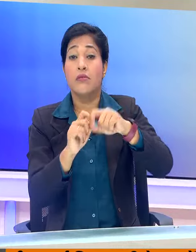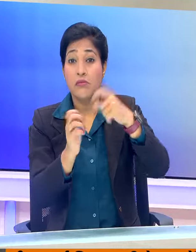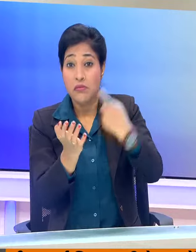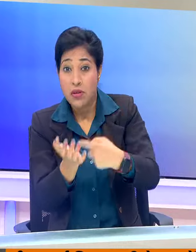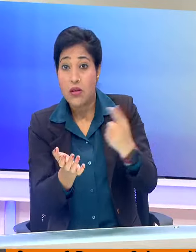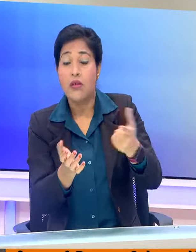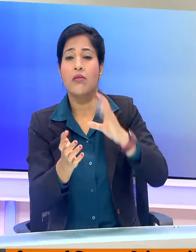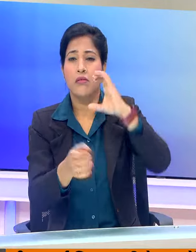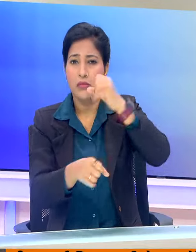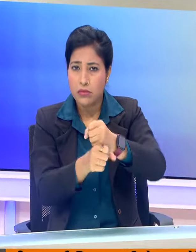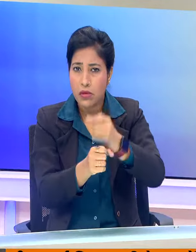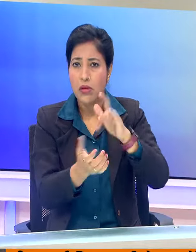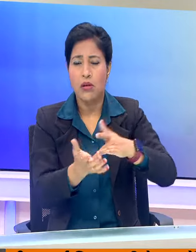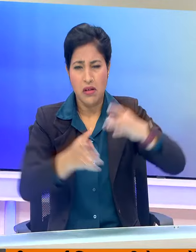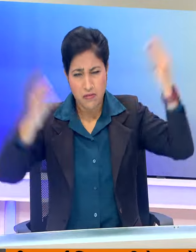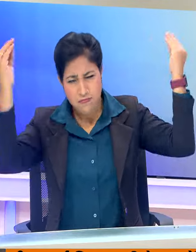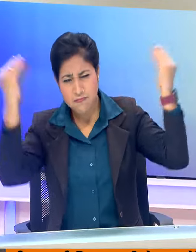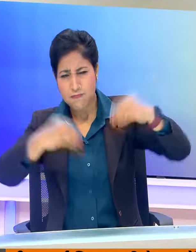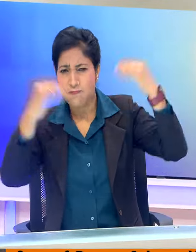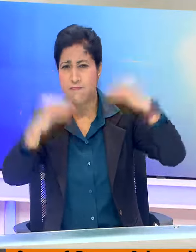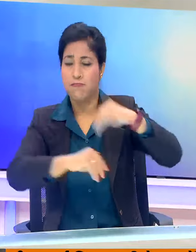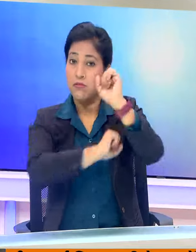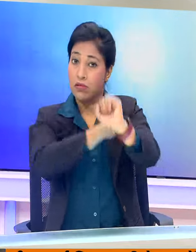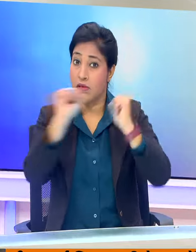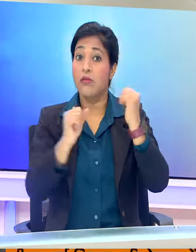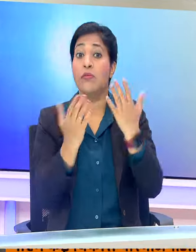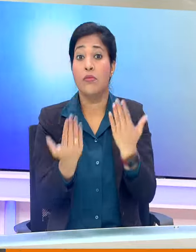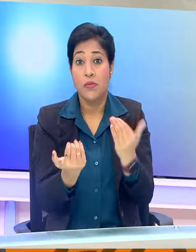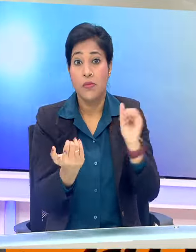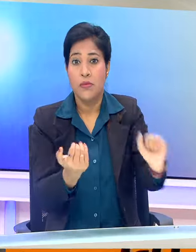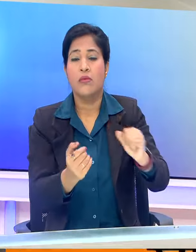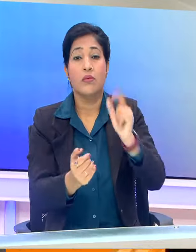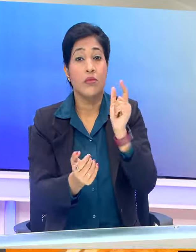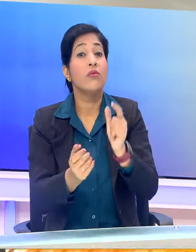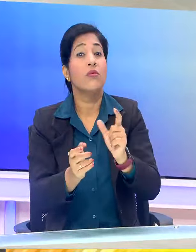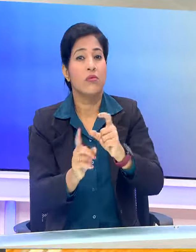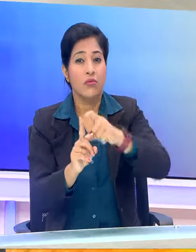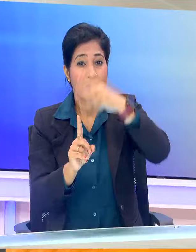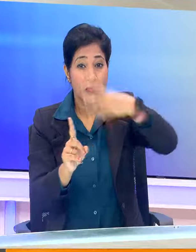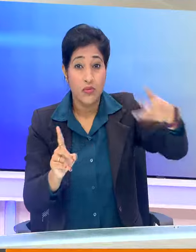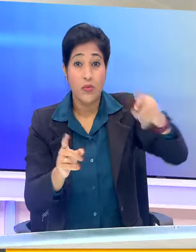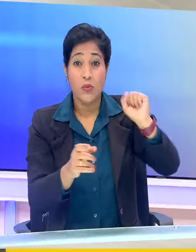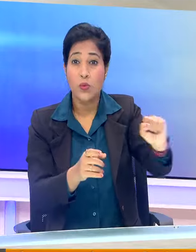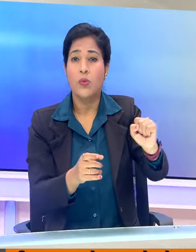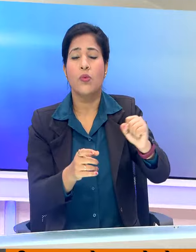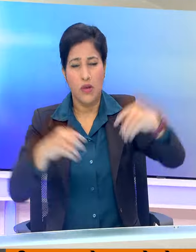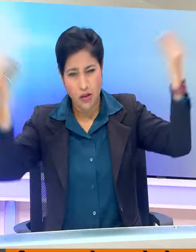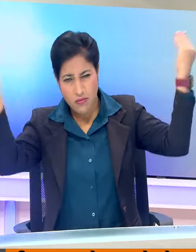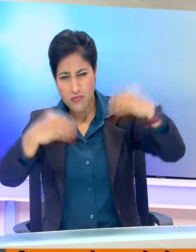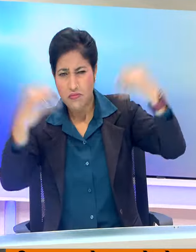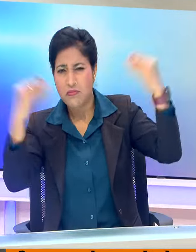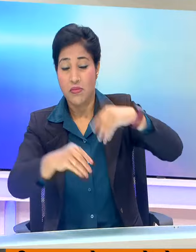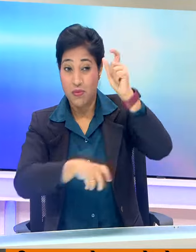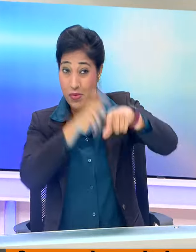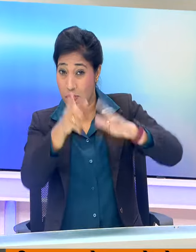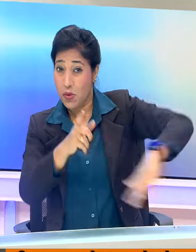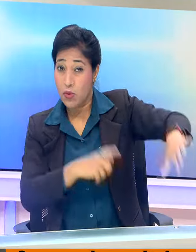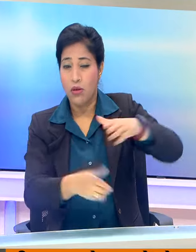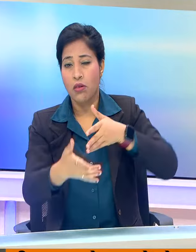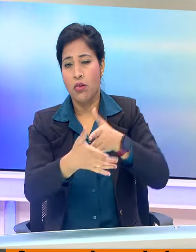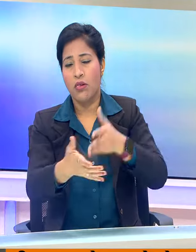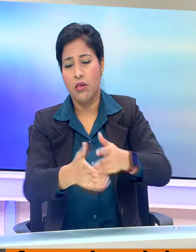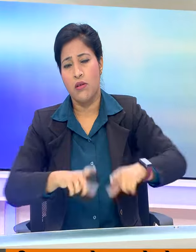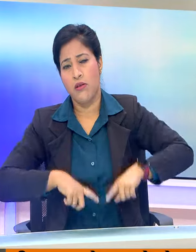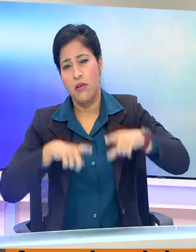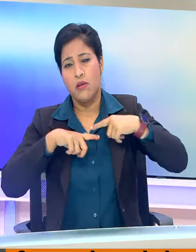में भी मुस्लाधार बारिश होने की संभाफना है वहीं उत्राखन में हो रही भारी बारिश के कारण आम जन जीवन अस्त